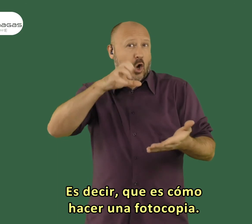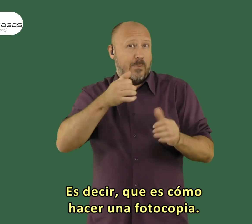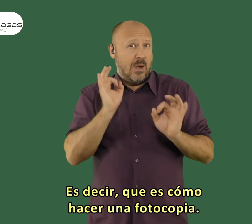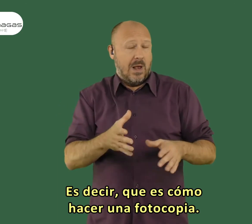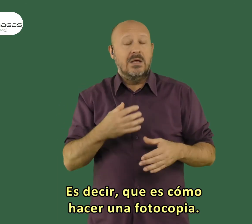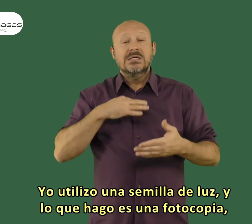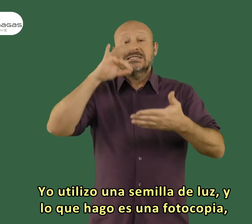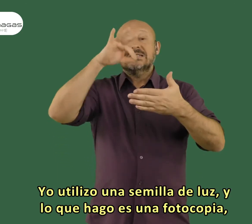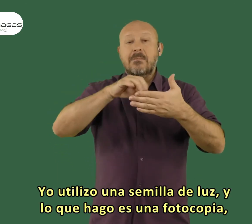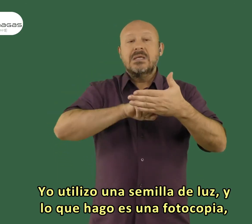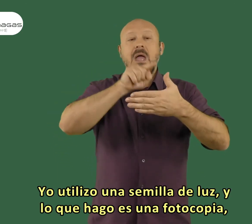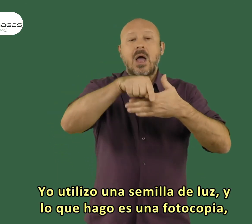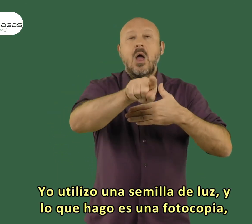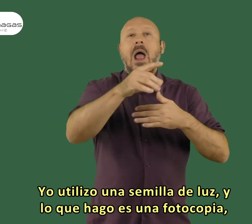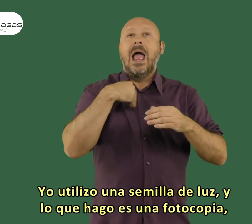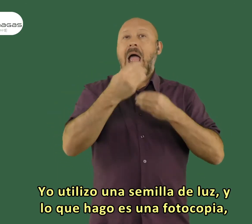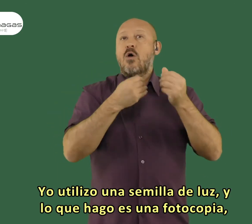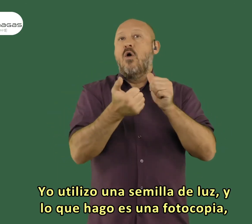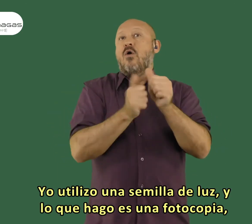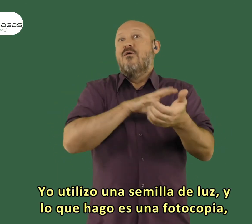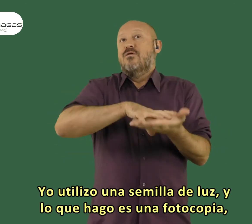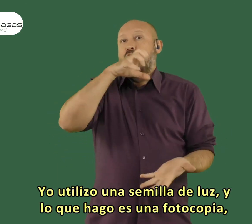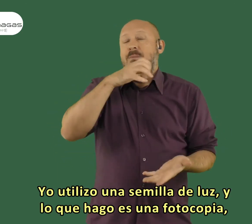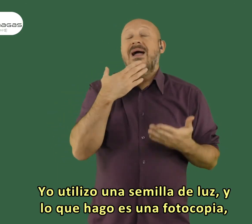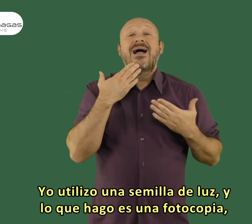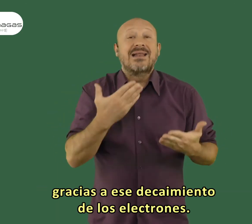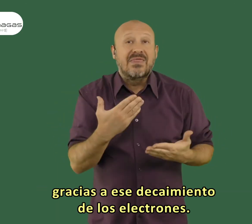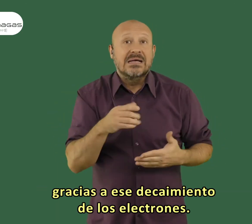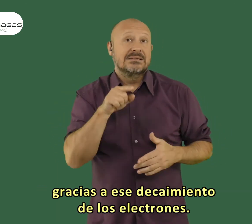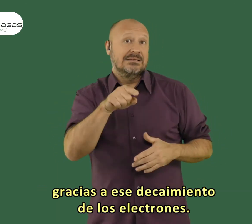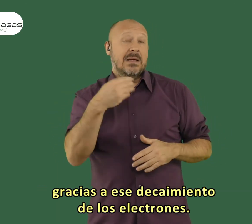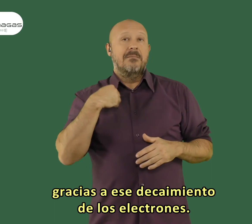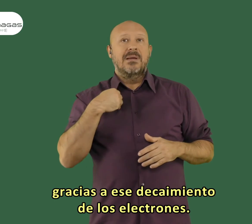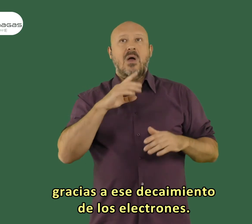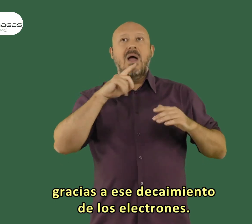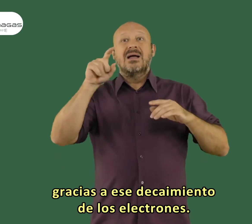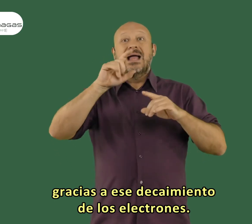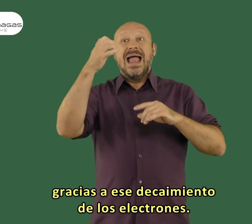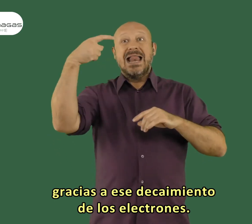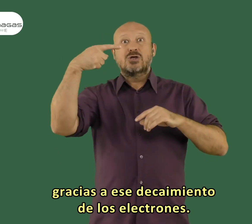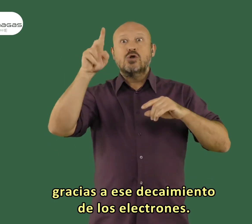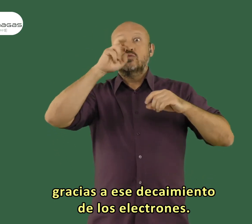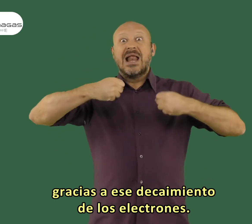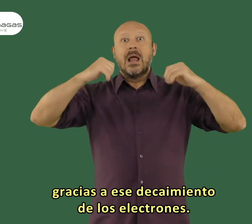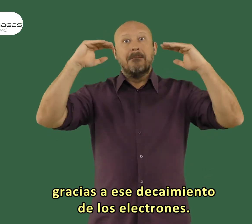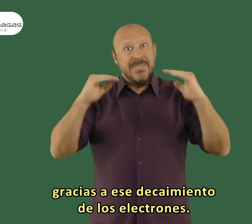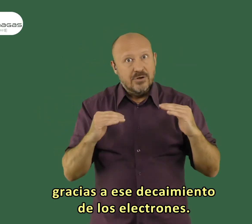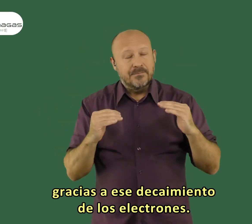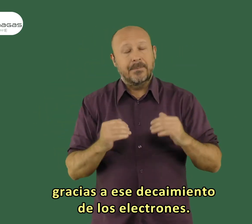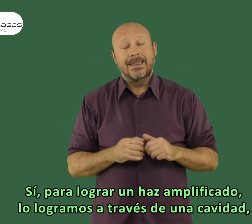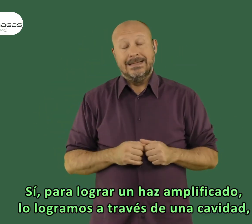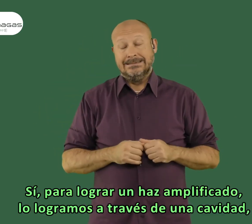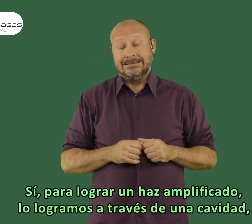una fotocopia. Yo utilizo una semilla de luz y lo que hago es una fotocopia gracias a ese decaimiento de los